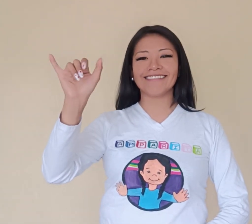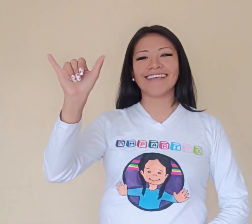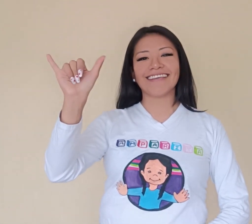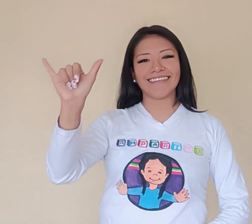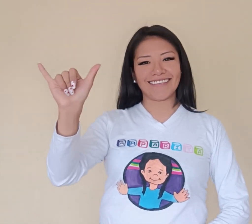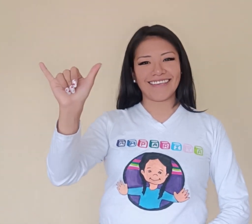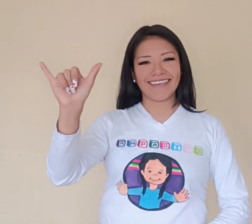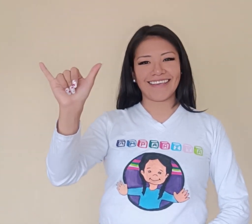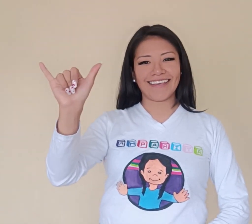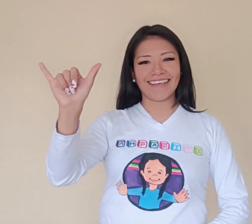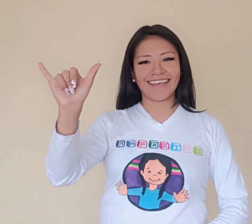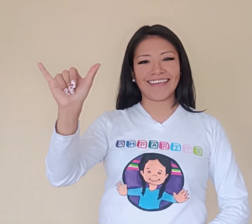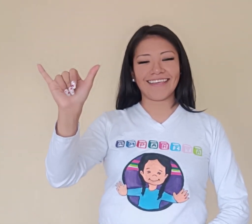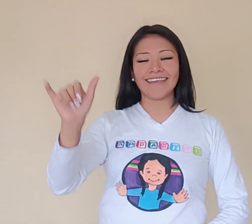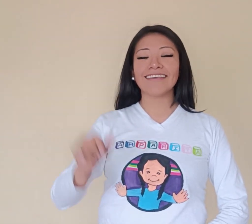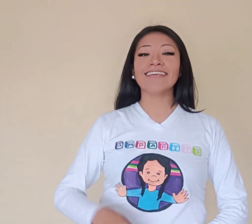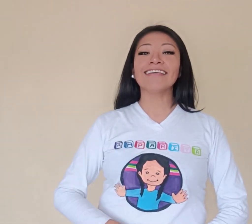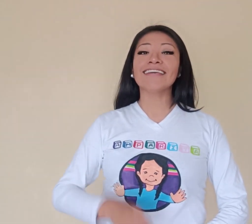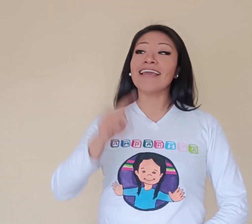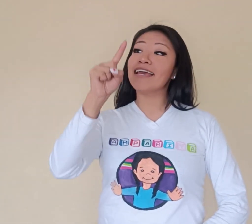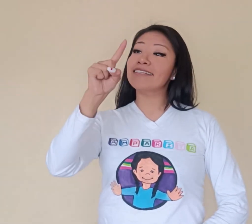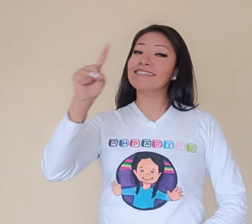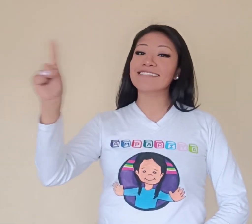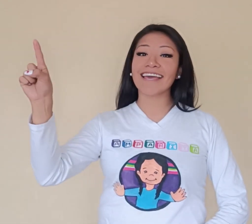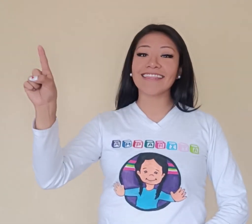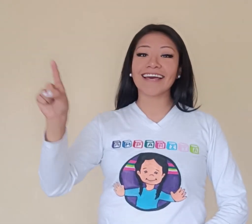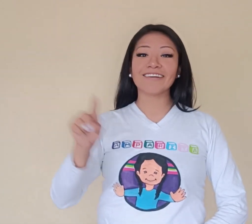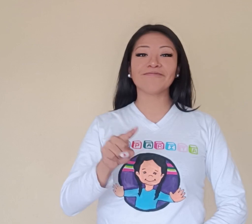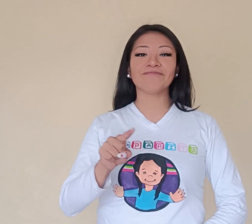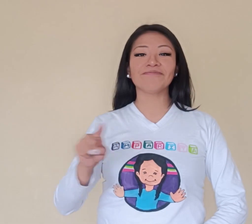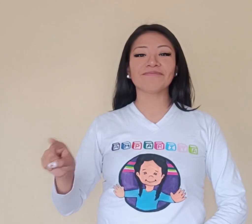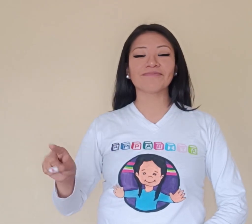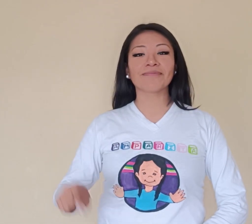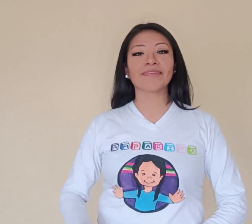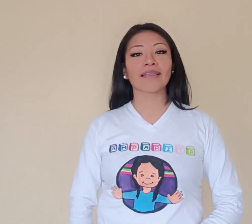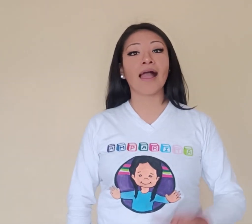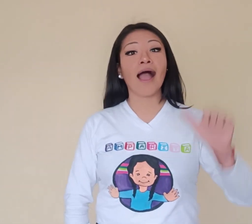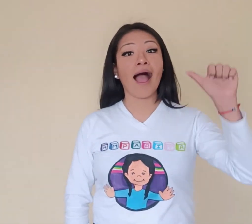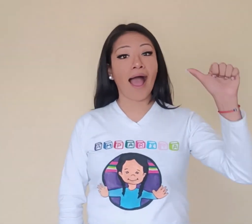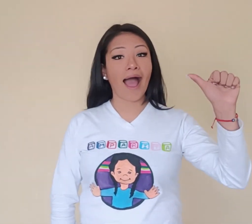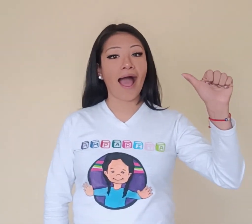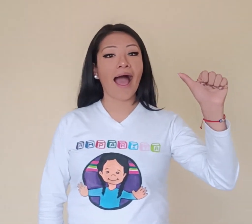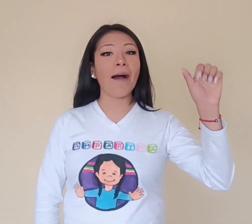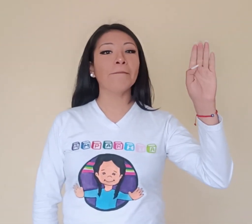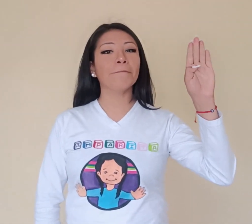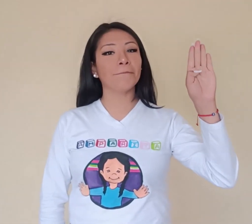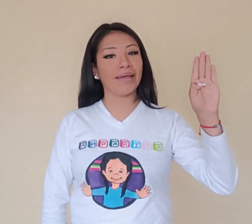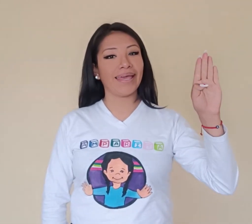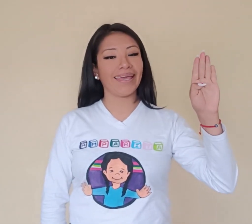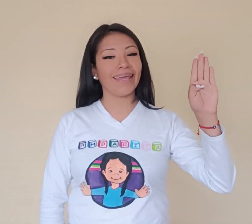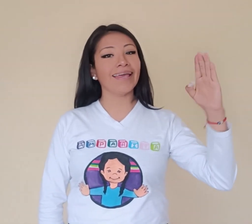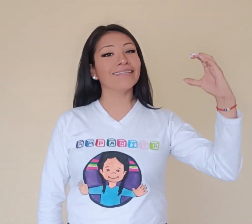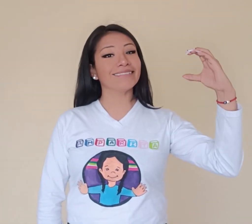Y, I, Z, A, B, C,